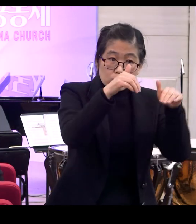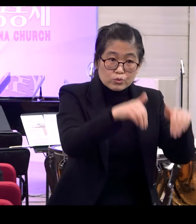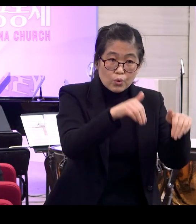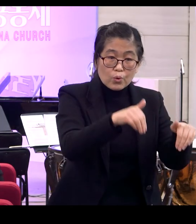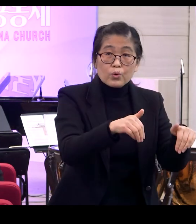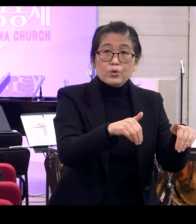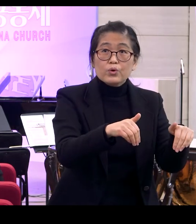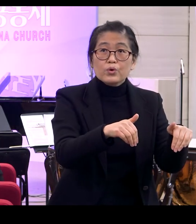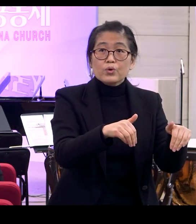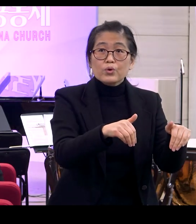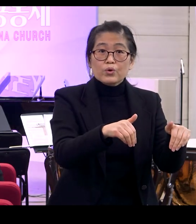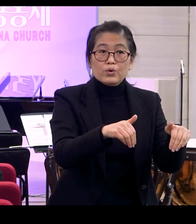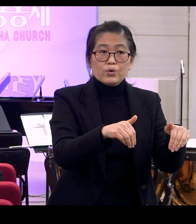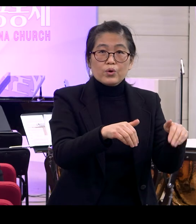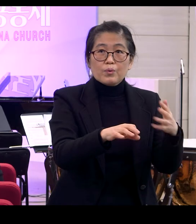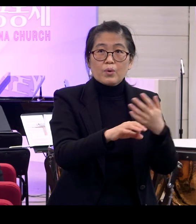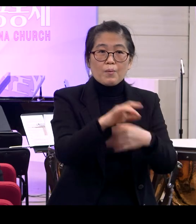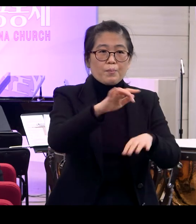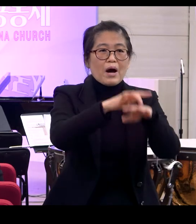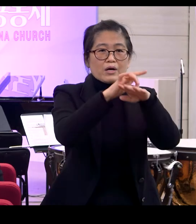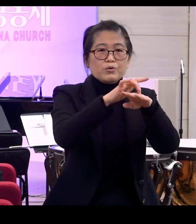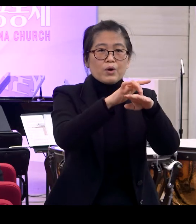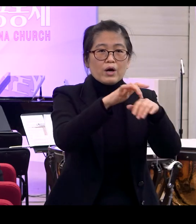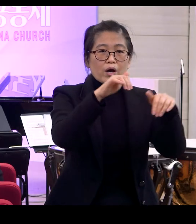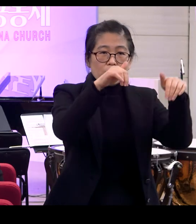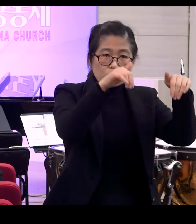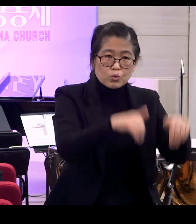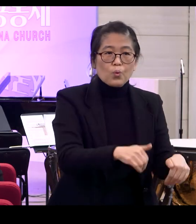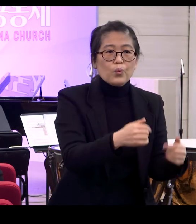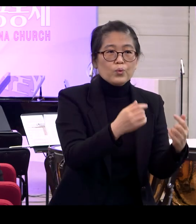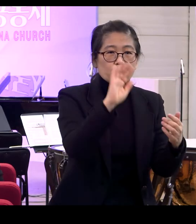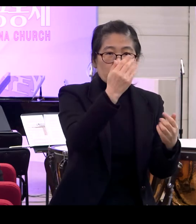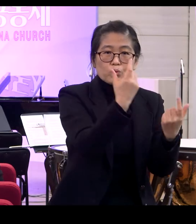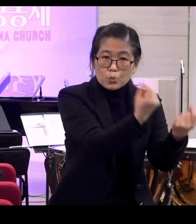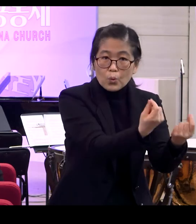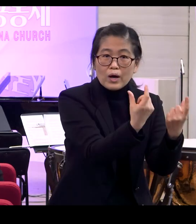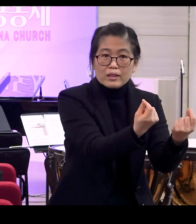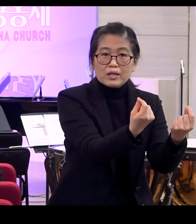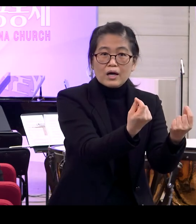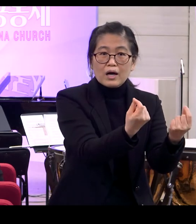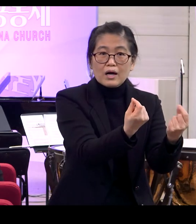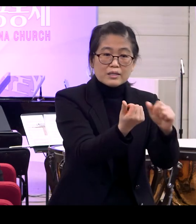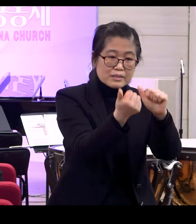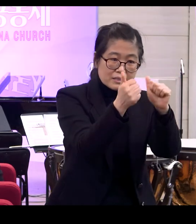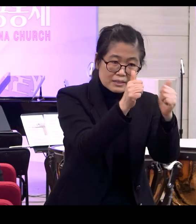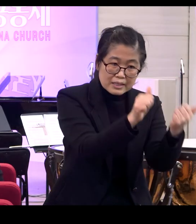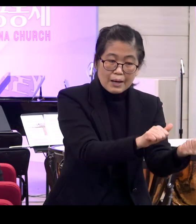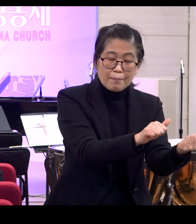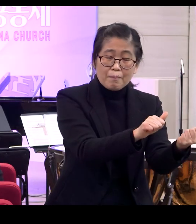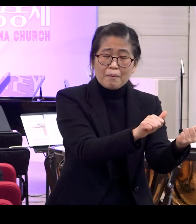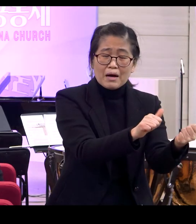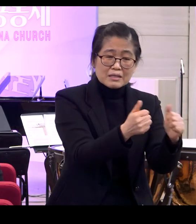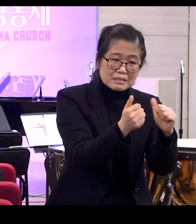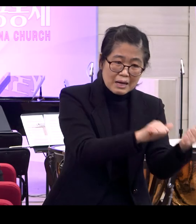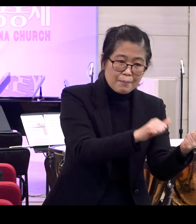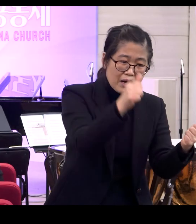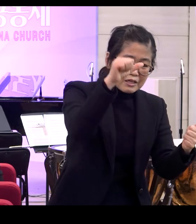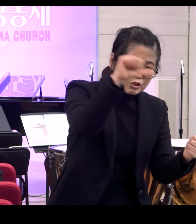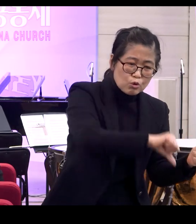우리 예수님께서 말씀하신 대로 뭐예요 마귀의 종이 되는 거예요 사망이라고 하는 그 정제와 저주 아래 너에게